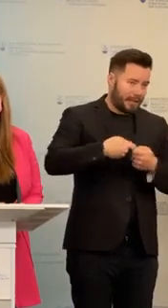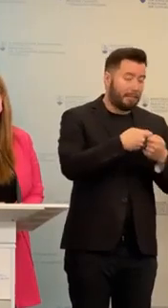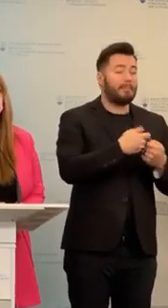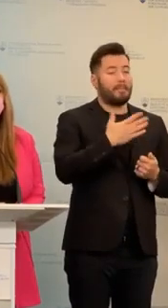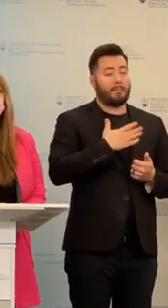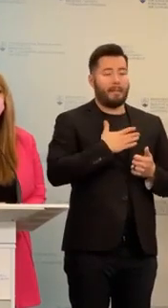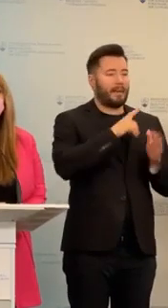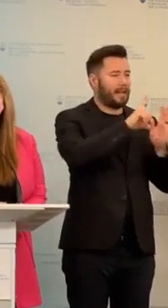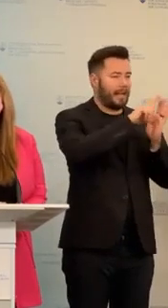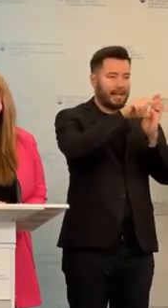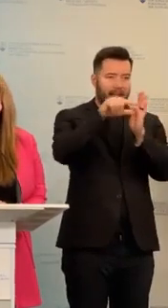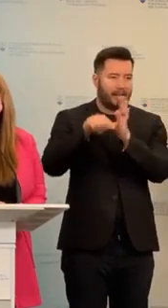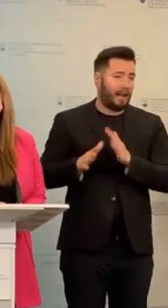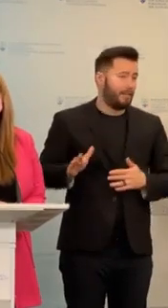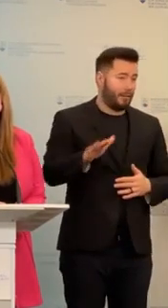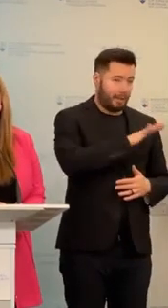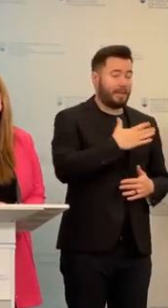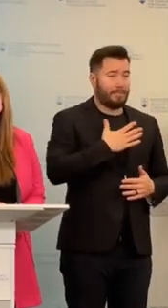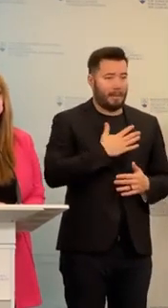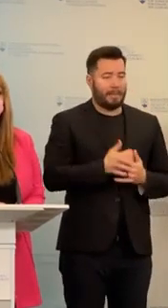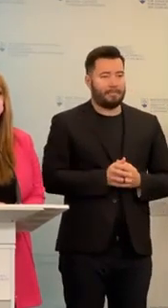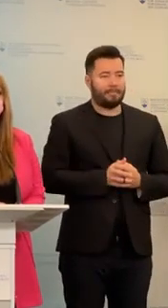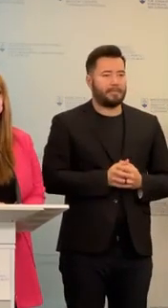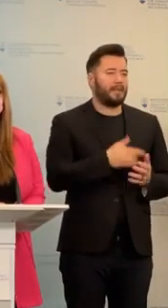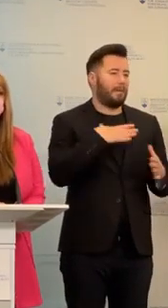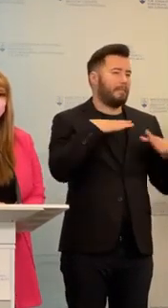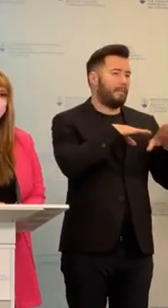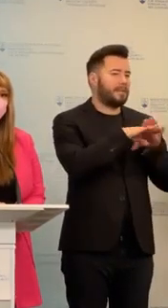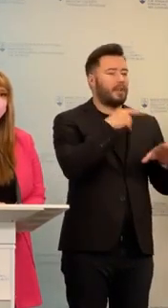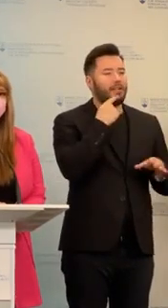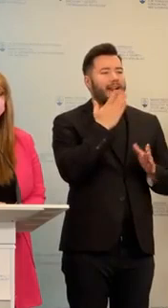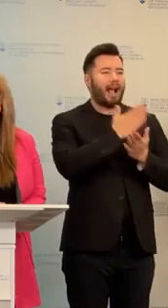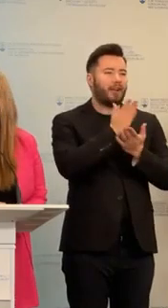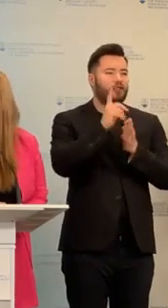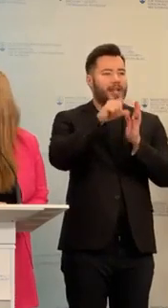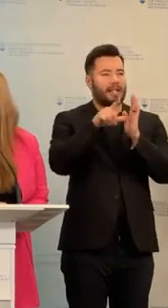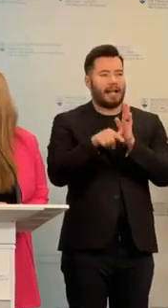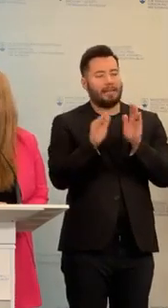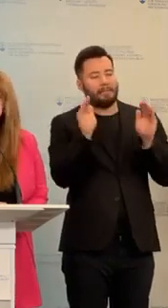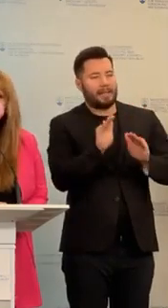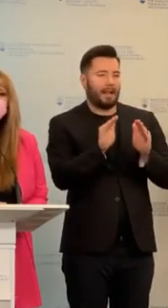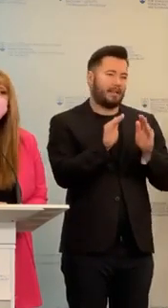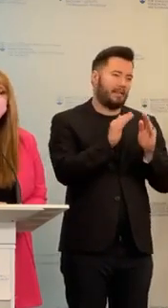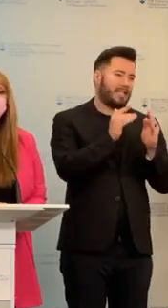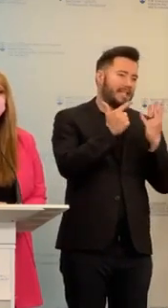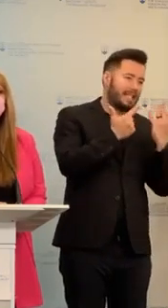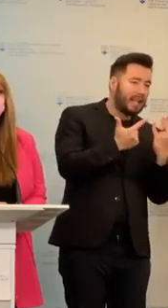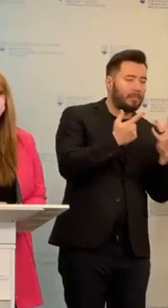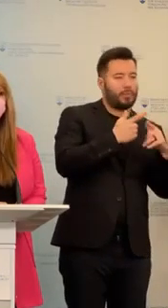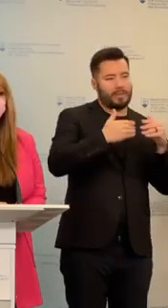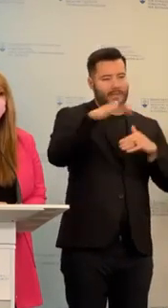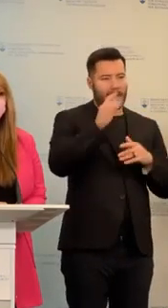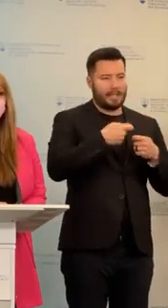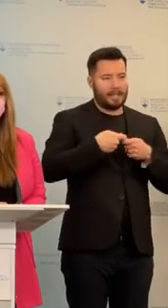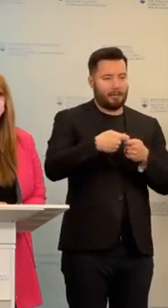v každom kraji. Tak ako povedal pán minister, že v každom kraji je ich minimálne, dá počet ich sedem intervenčných tímov. V každom